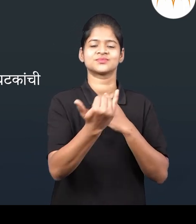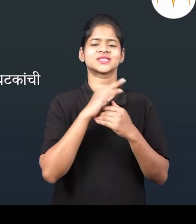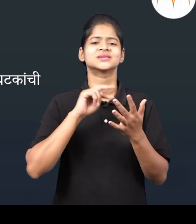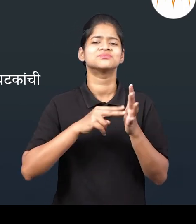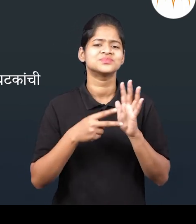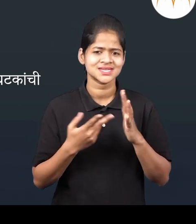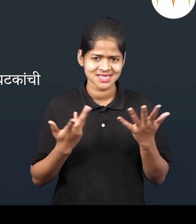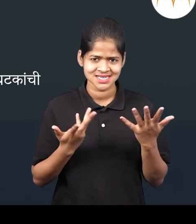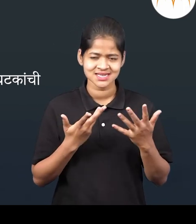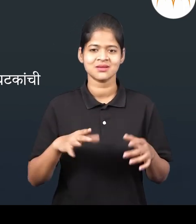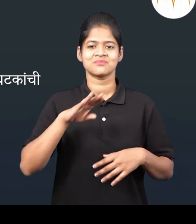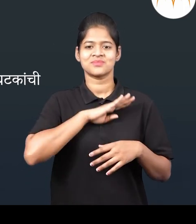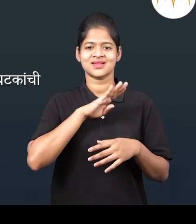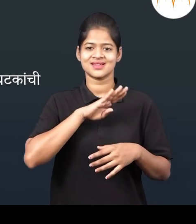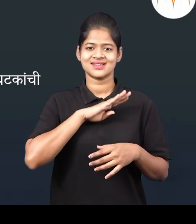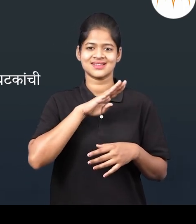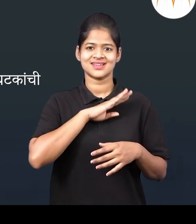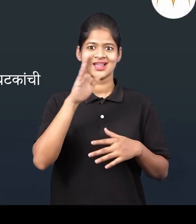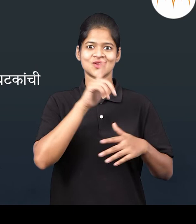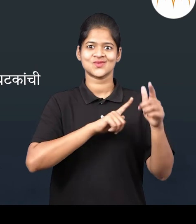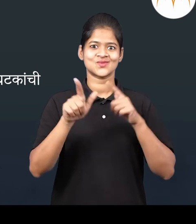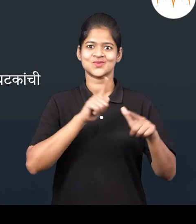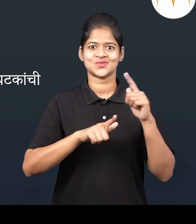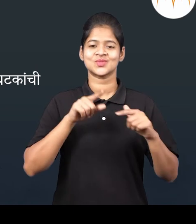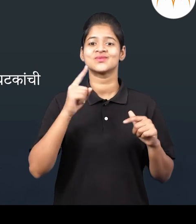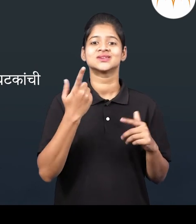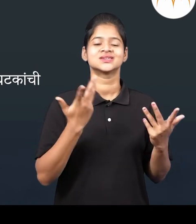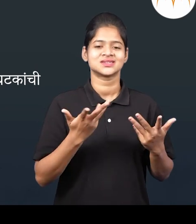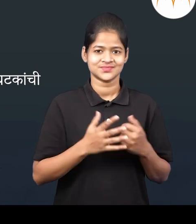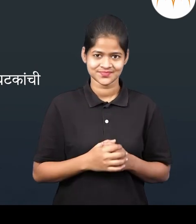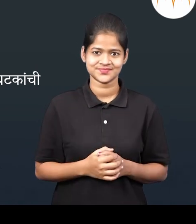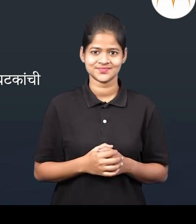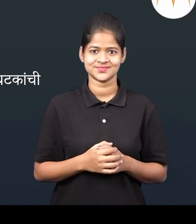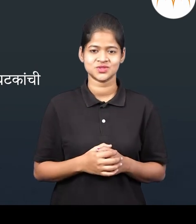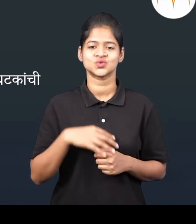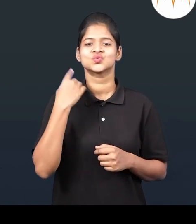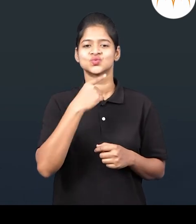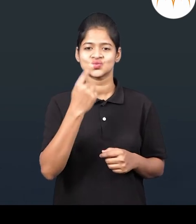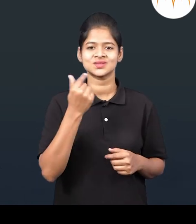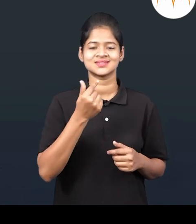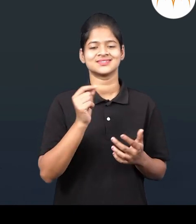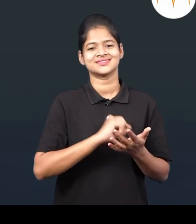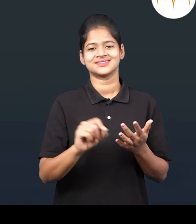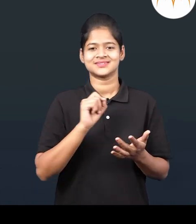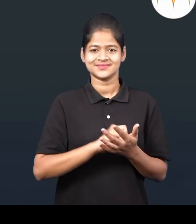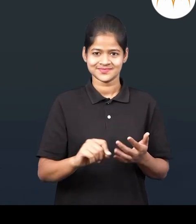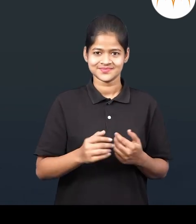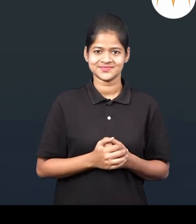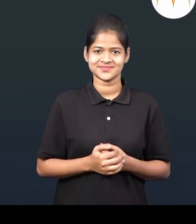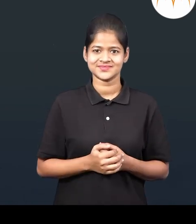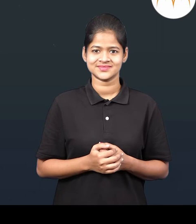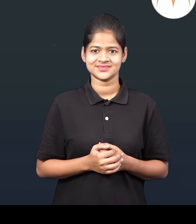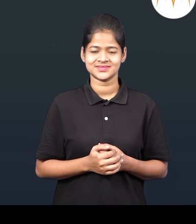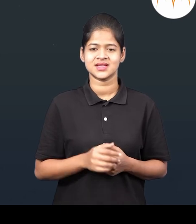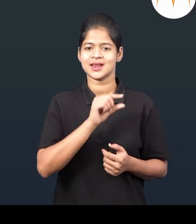वहन मंजे काहे महाराश्टराची राज भाषा कोणती आहे कोण वापर ते ते